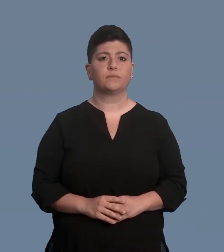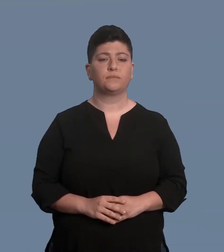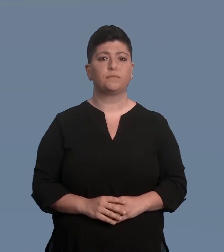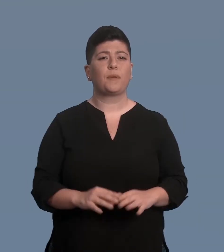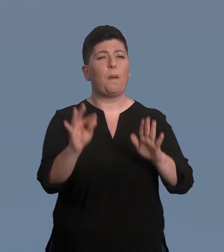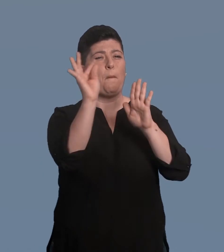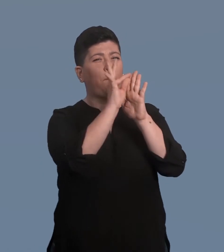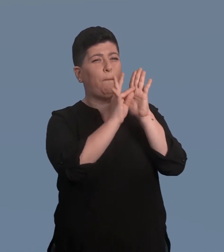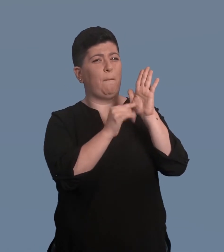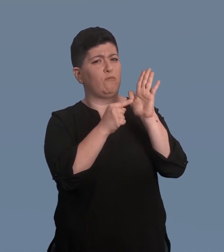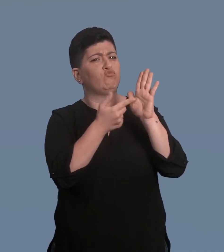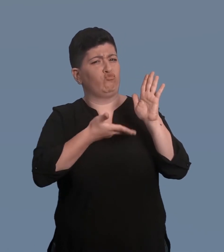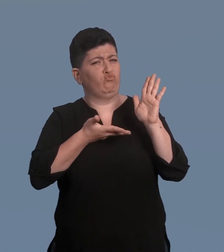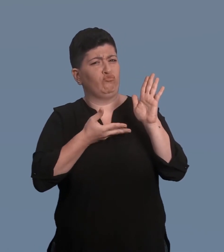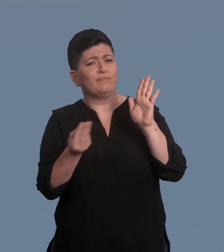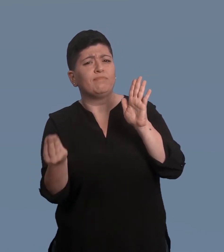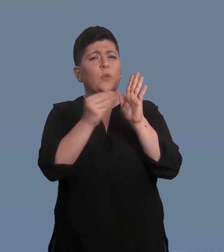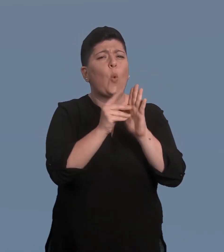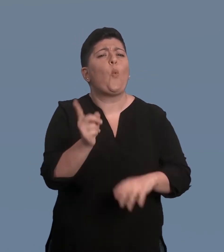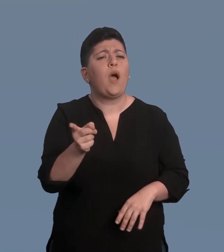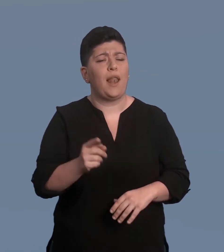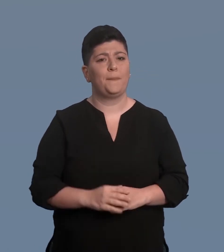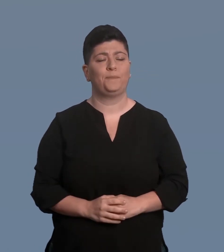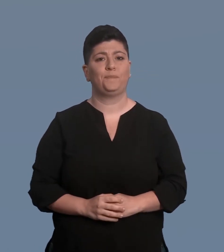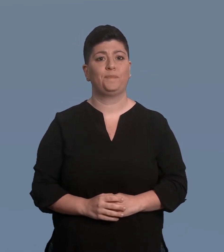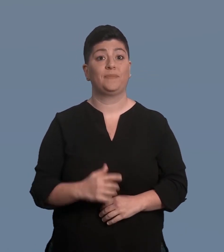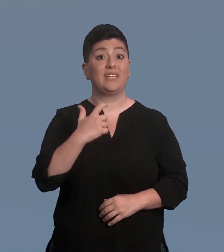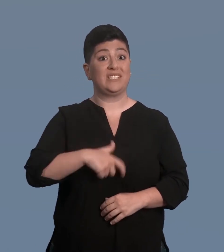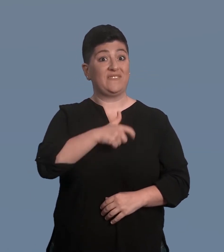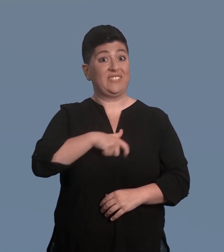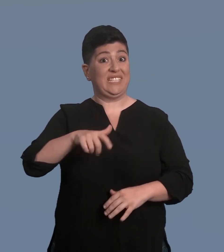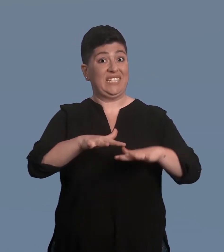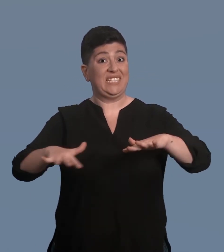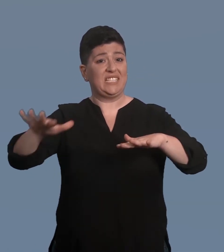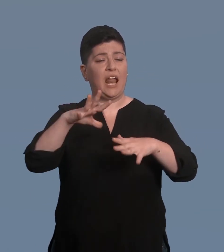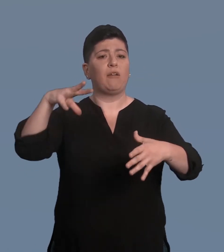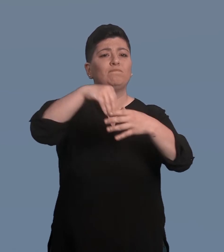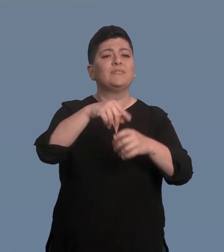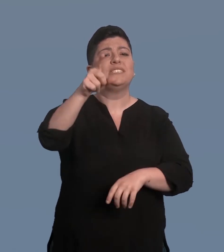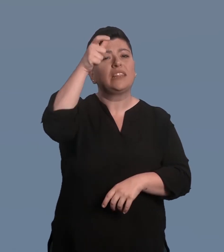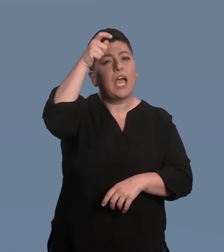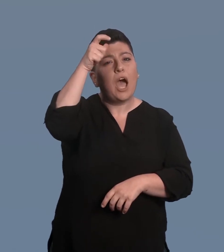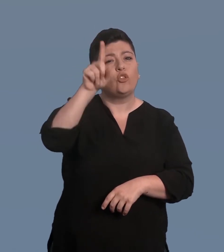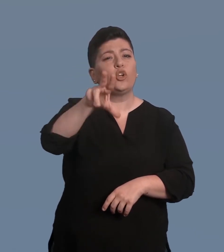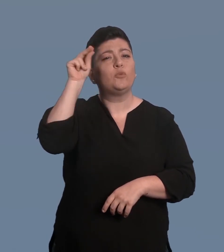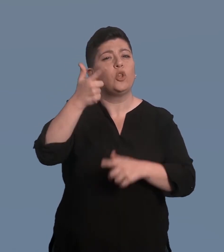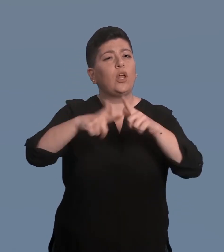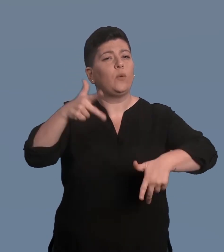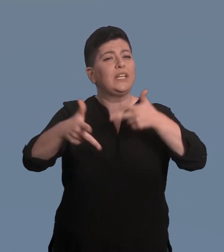Misure vigenti e approcci per l'ulteriore sviluppo. La Svizzera è tra gli stati che non riconoscono esplicitamente la lingua dei